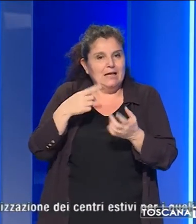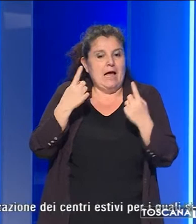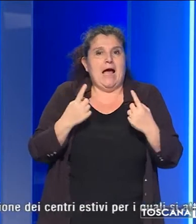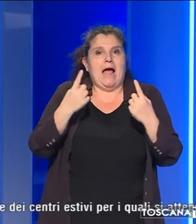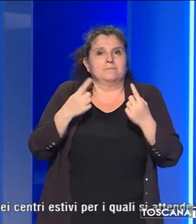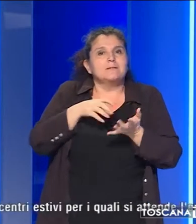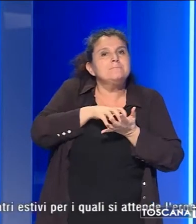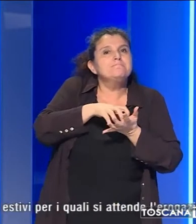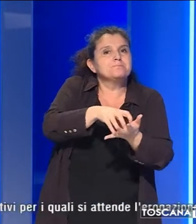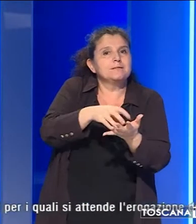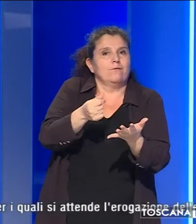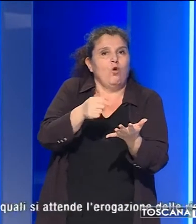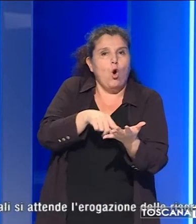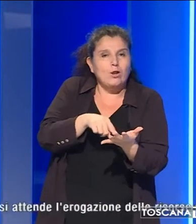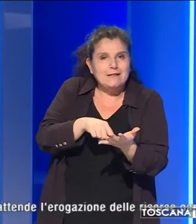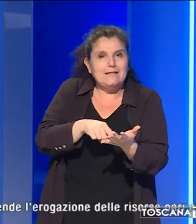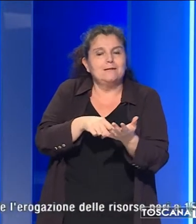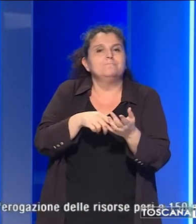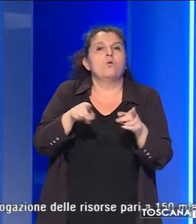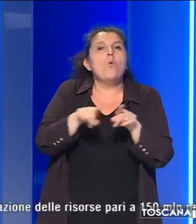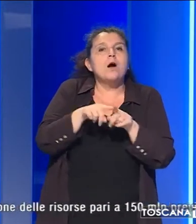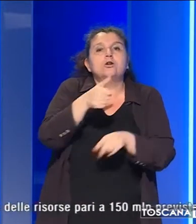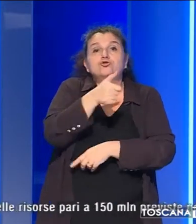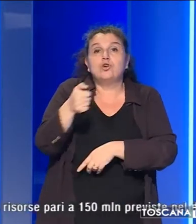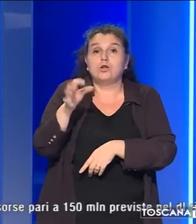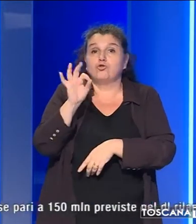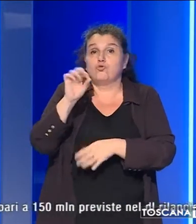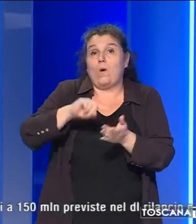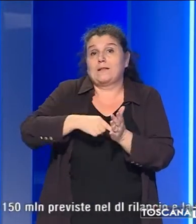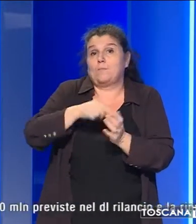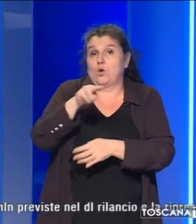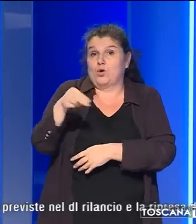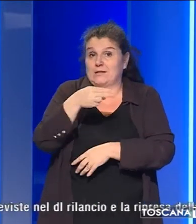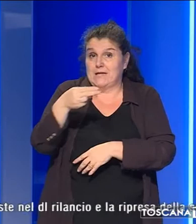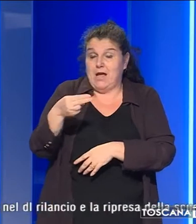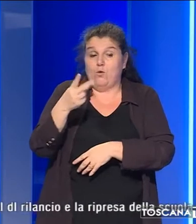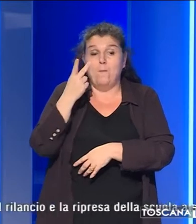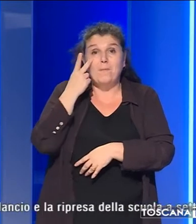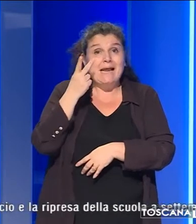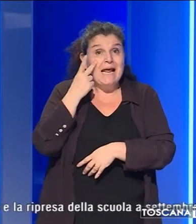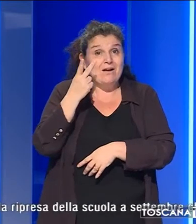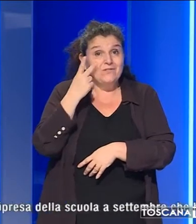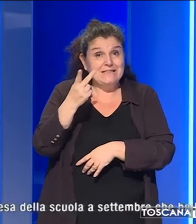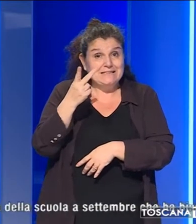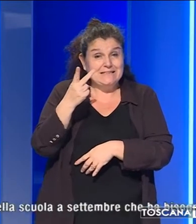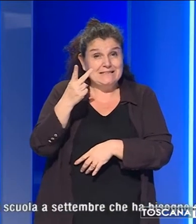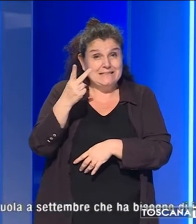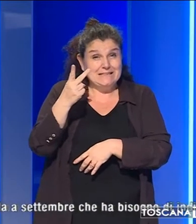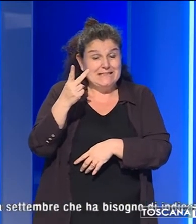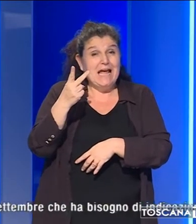l'erogazione delle risorse pari a 150 milioni previste nel DL